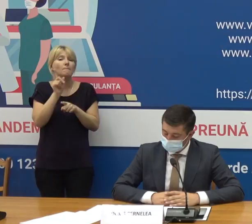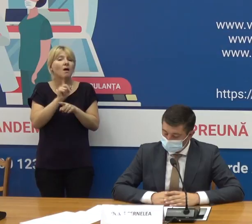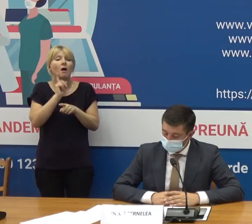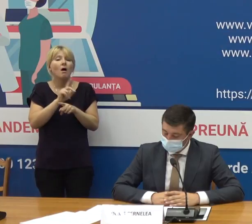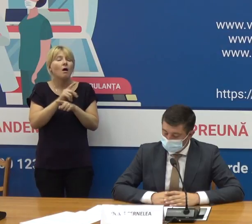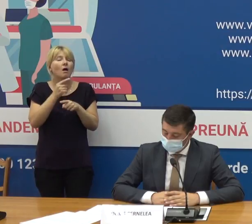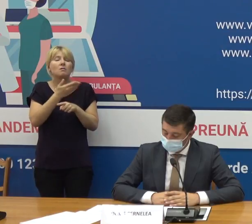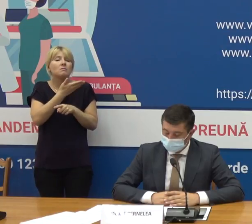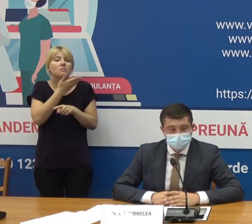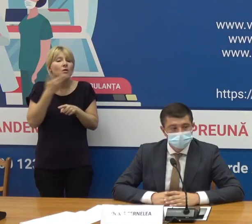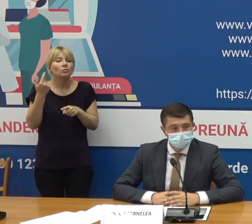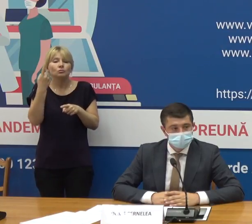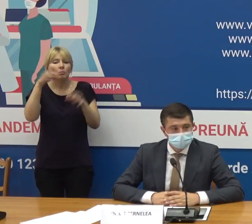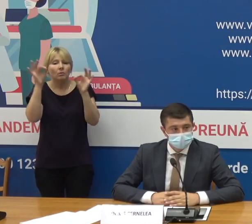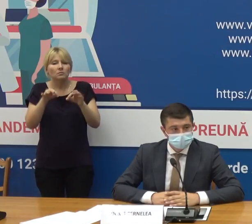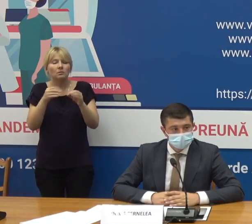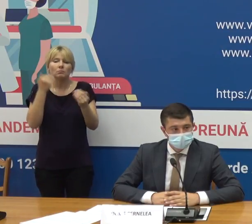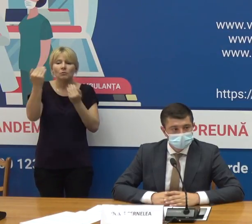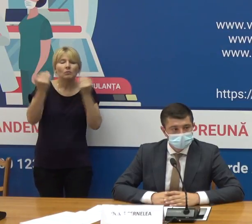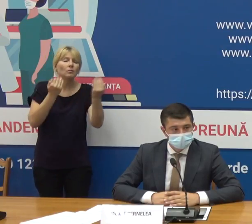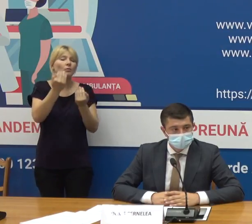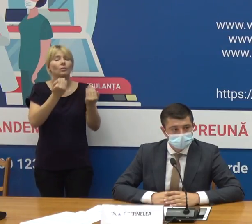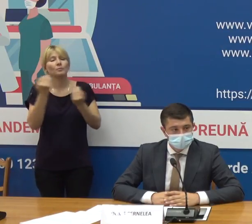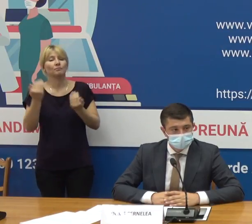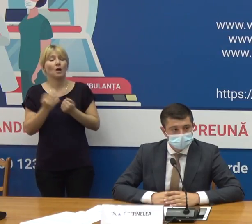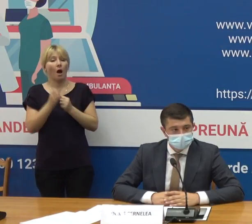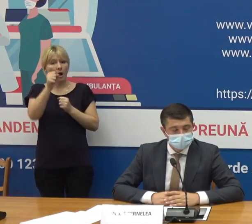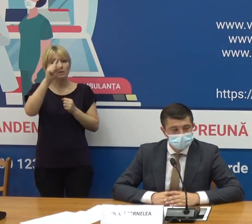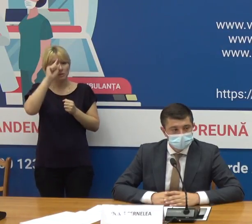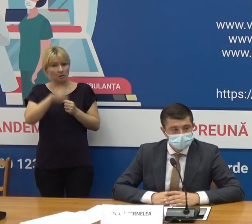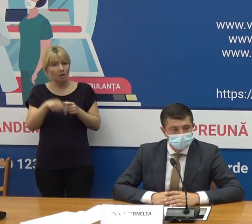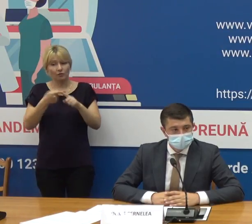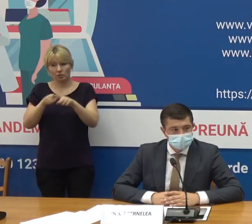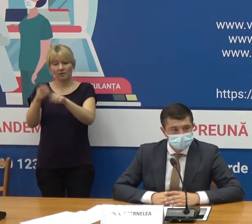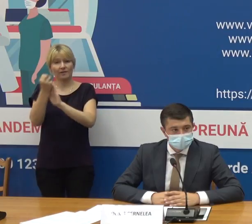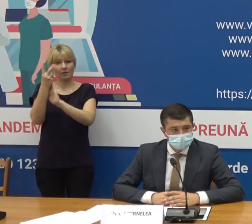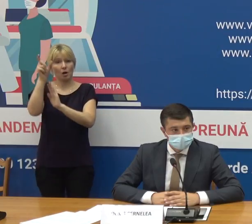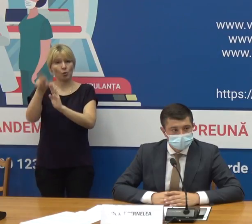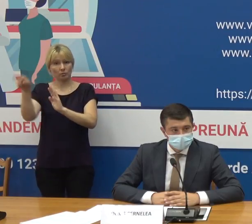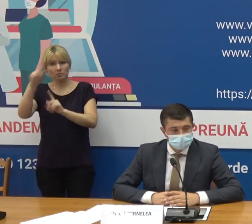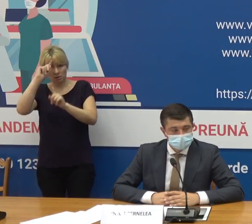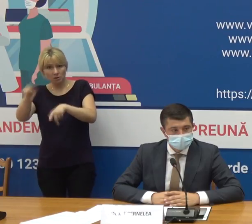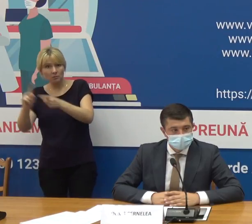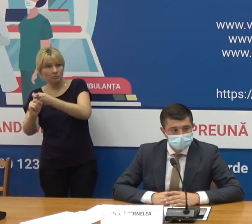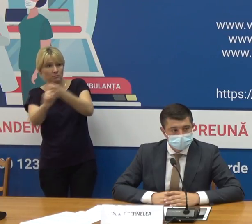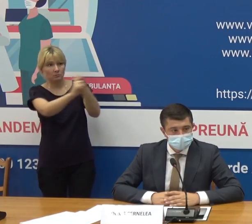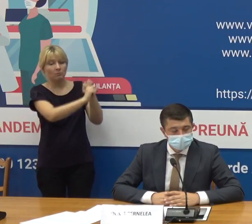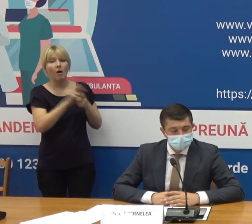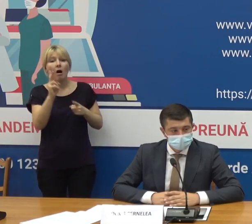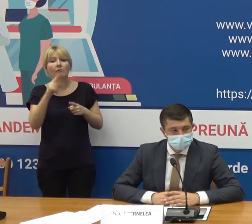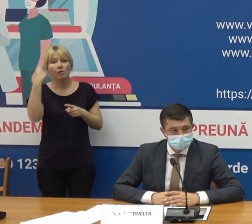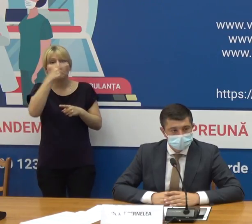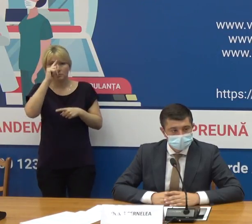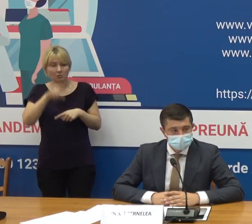acestea Și se cunoaște câte persoane au infectat acele persoane? Bine, desigur odată cu creșterea